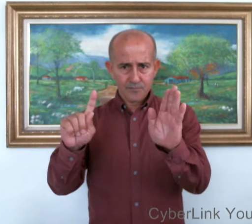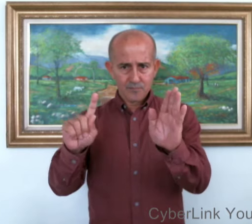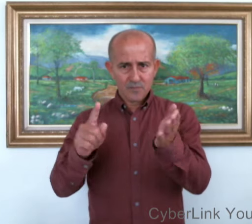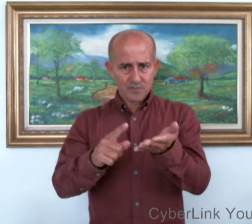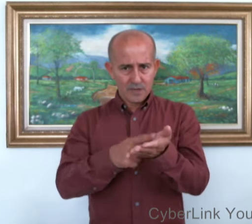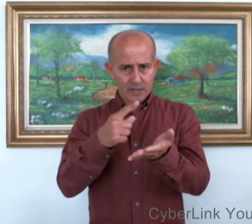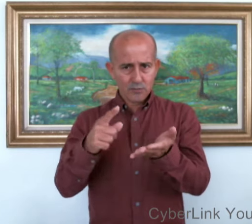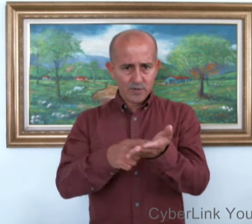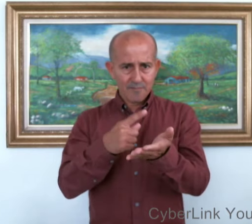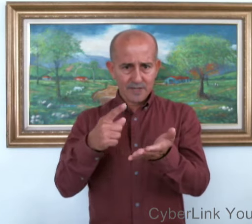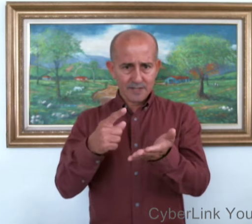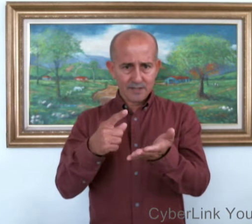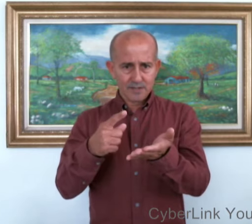Algunas veces.